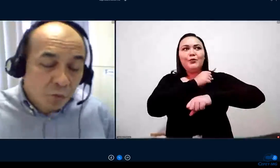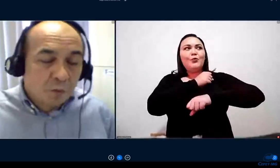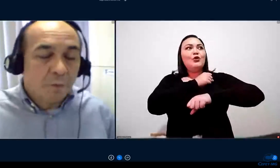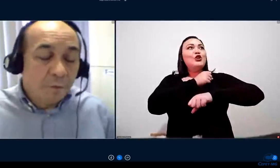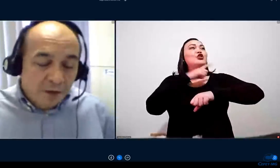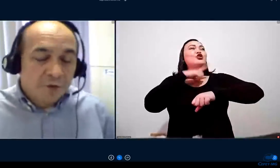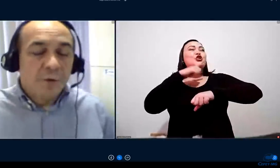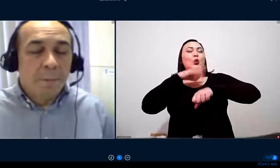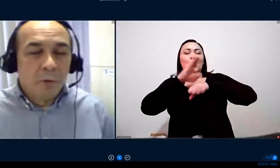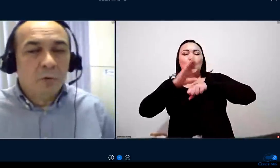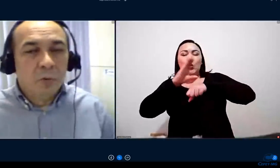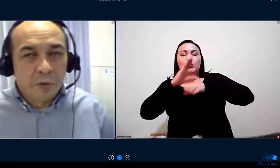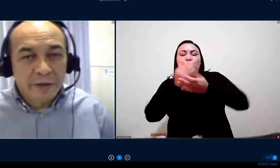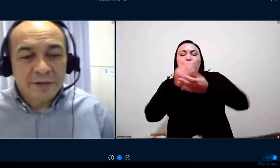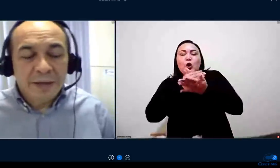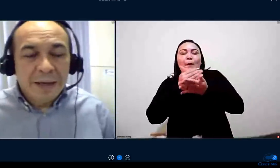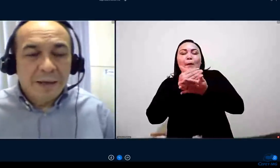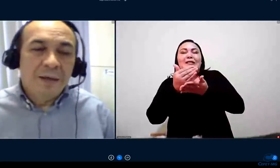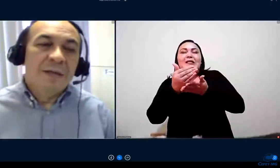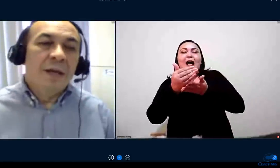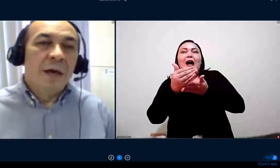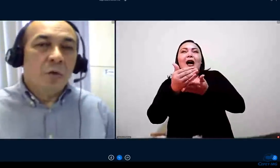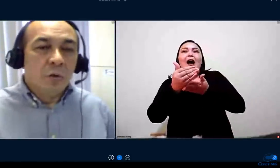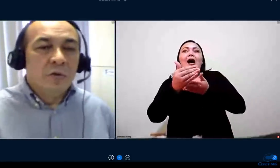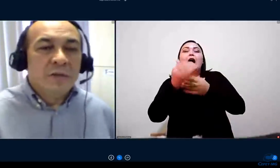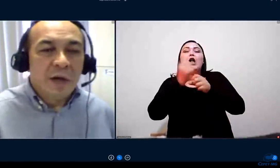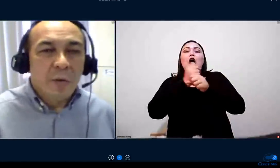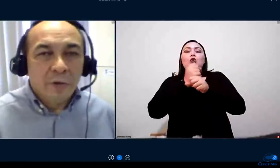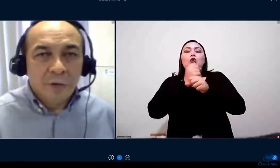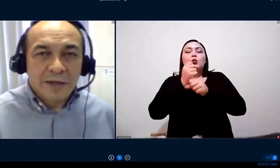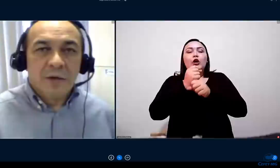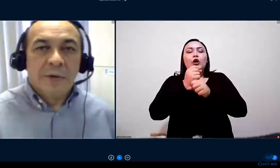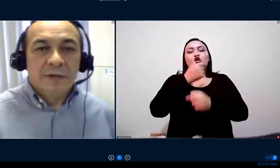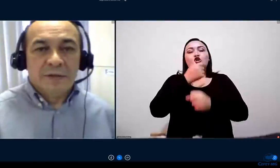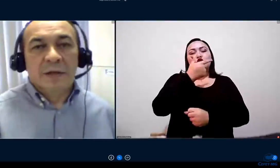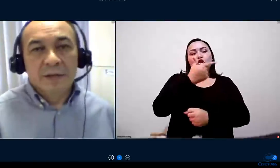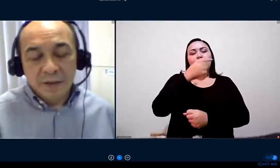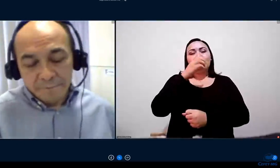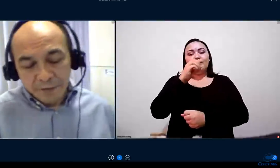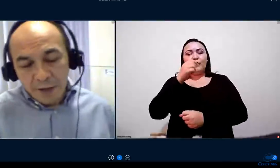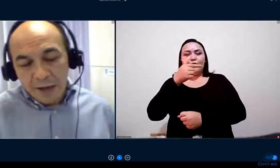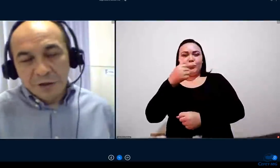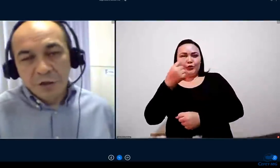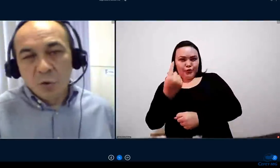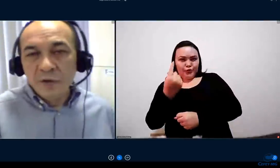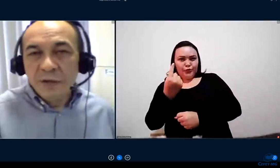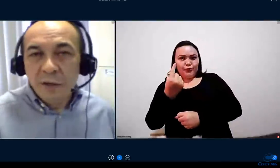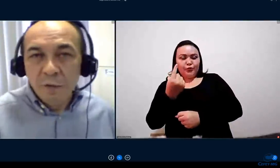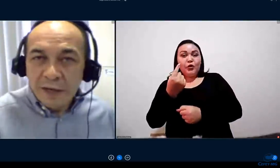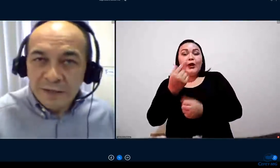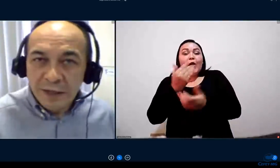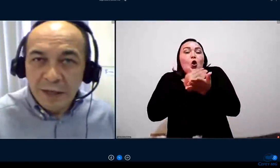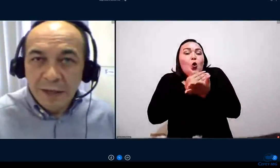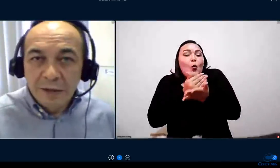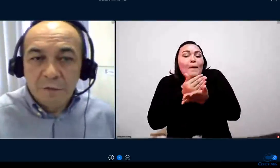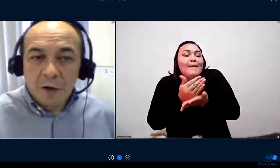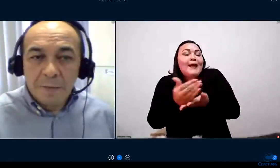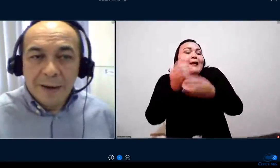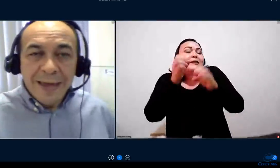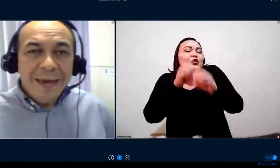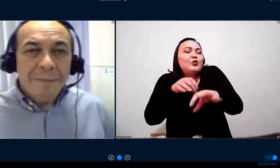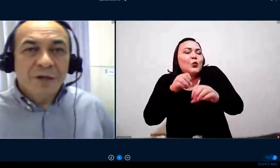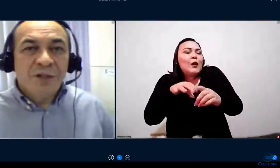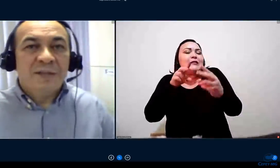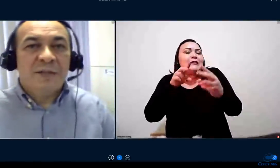21, 20.2, que seria a introdução à educação à distância, a gente conseguiu fazer ele de